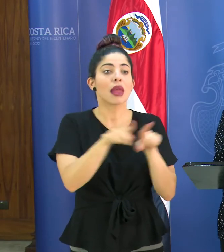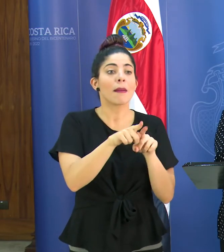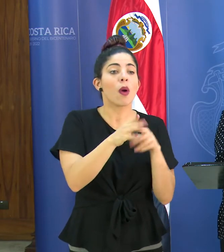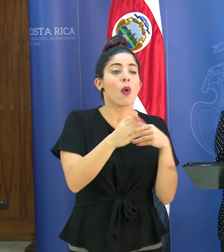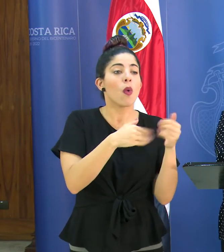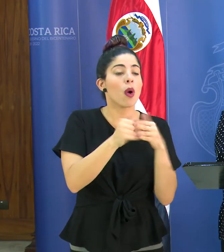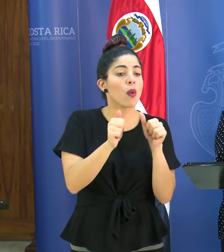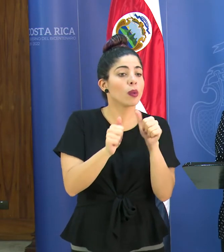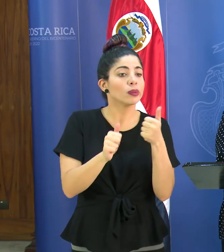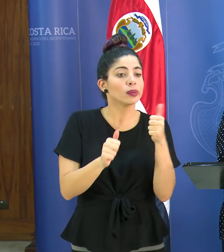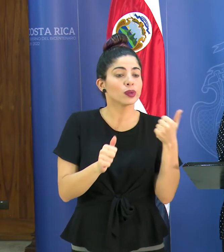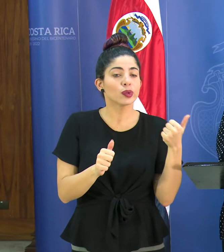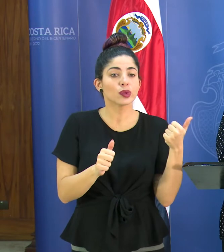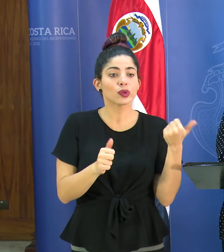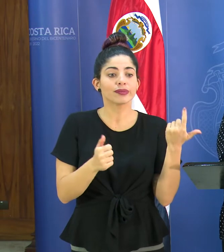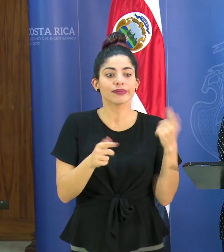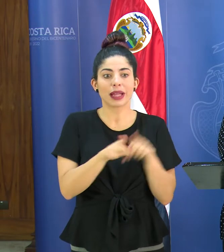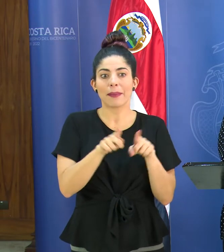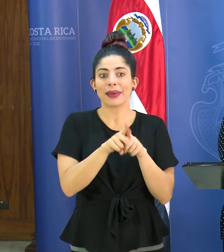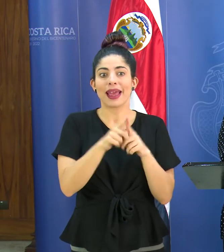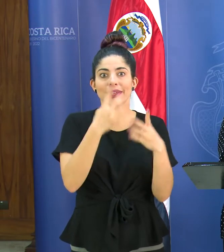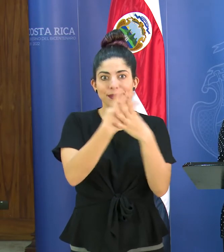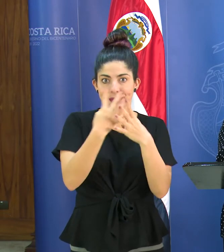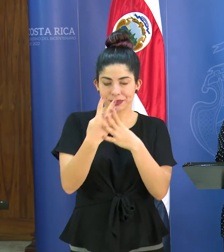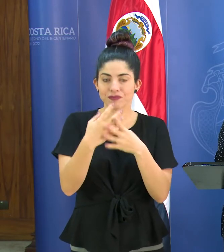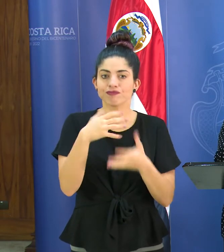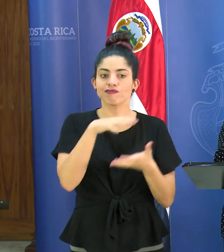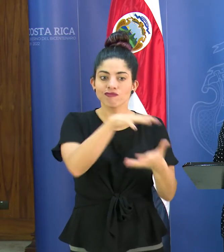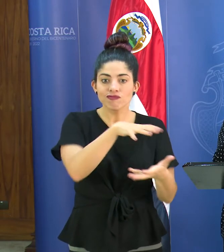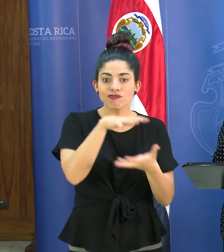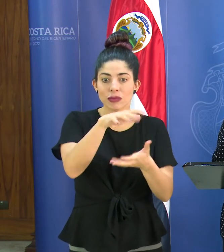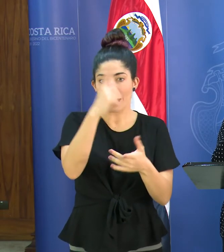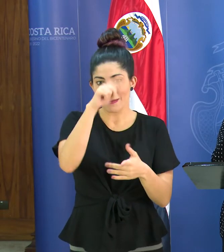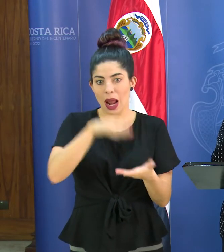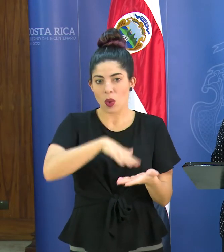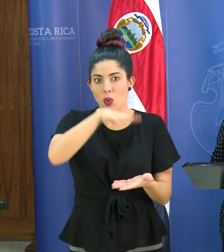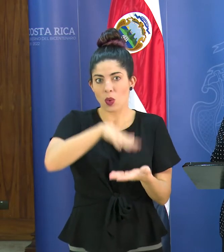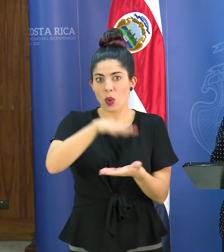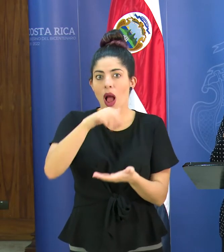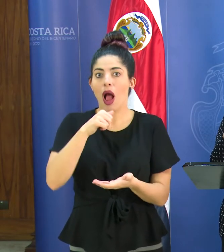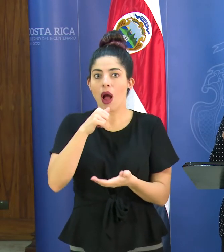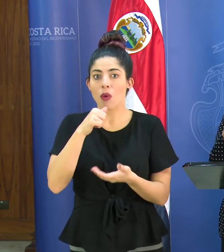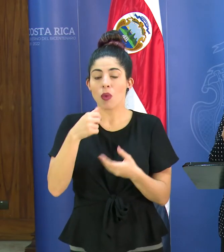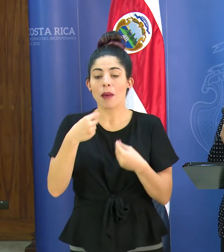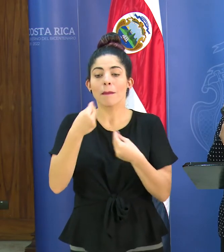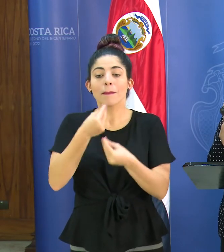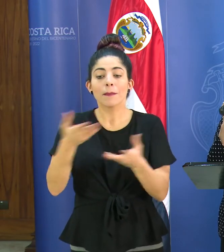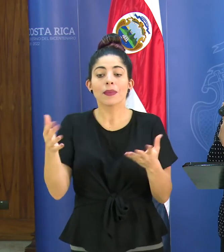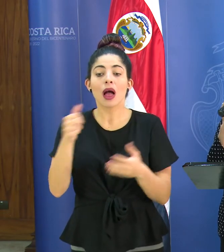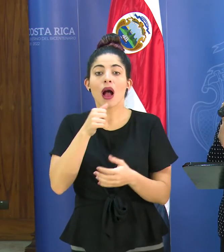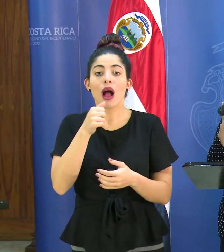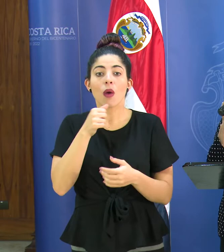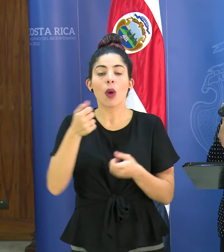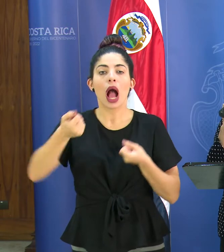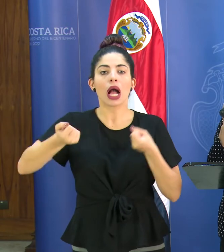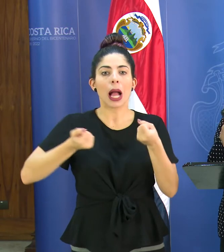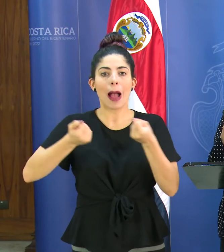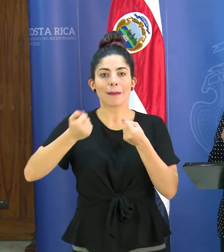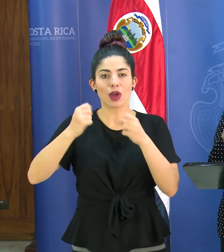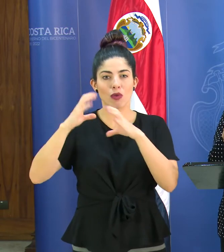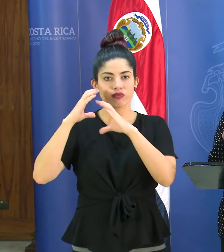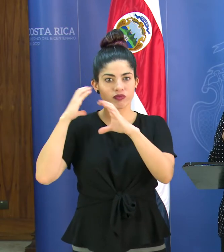otro incluso los centros penitenciarios y estamos haciendo reparto de agua en camiones